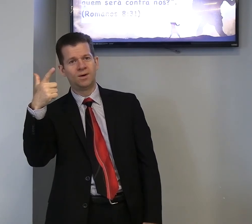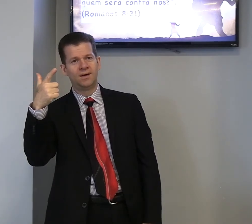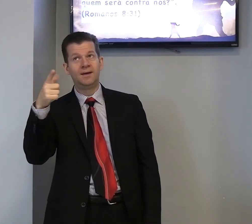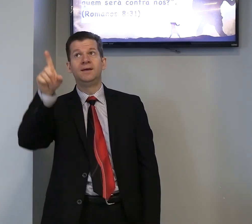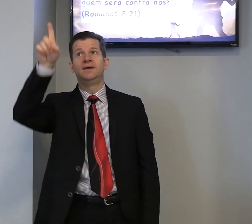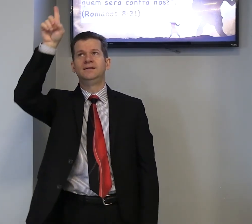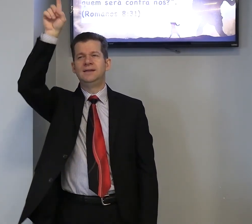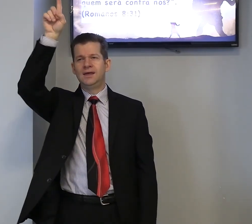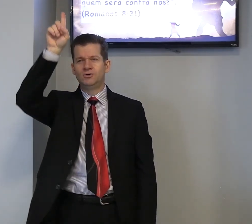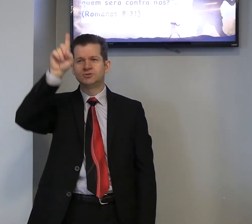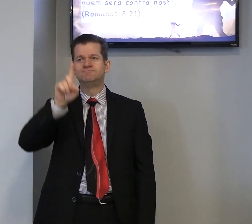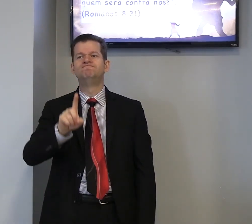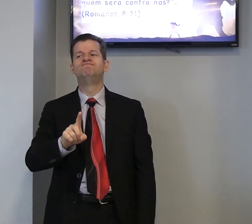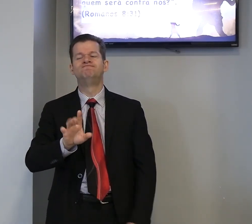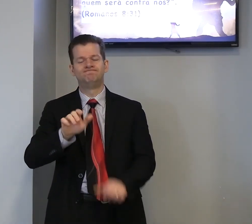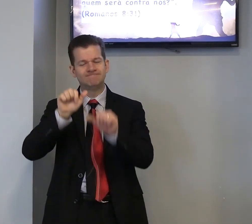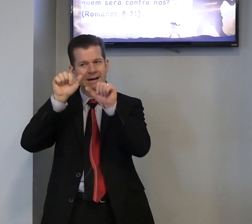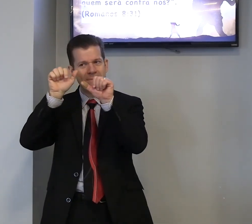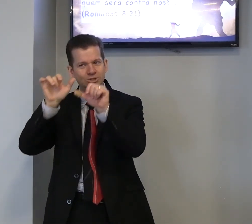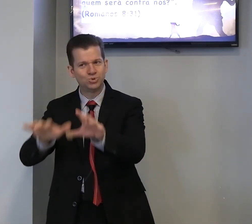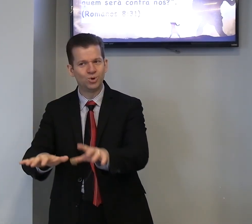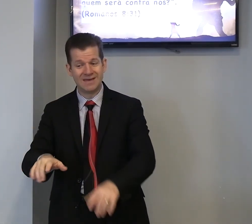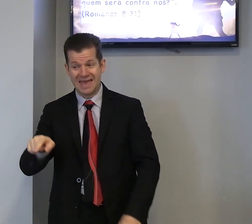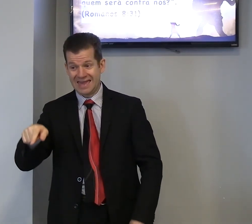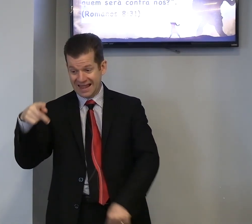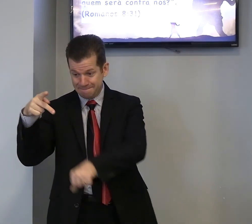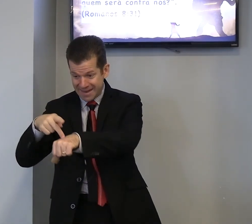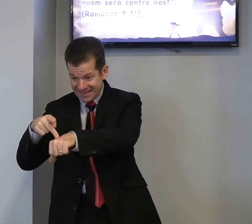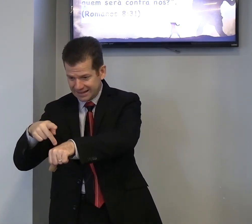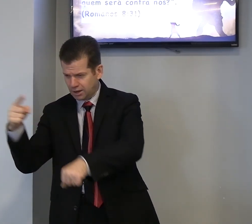e Deus, abençoou, aquela pedra,